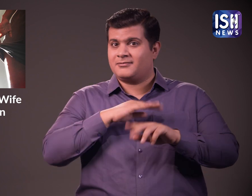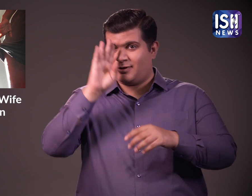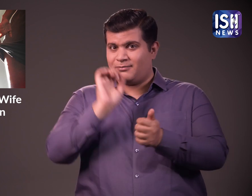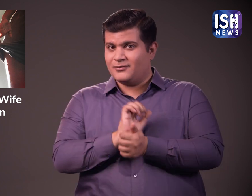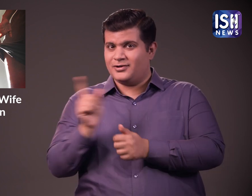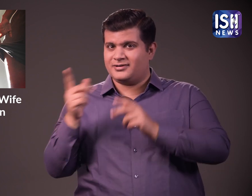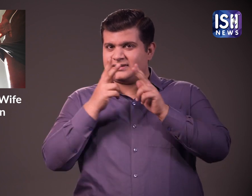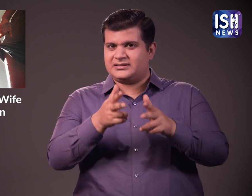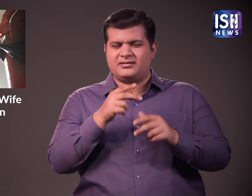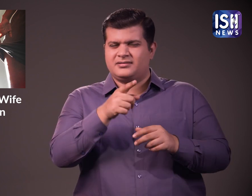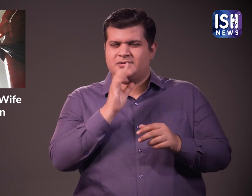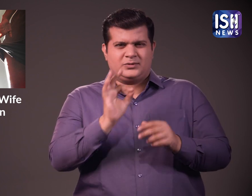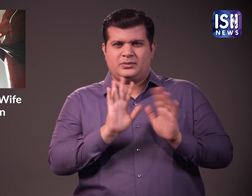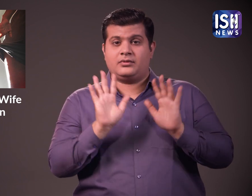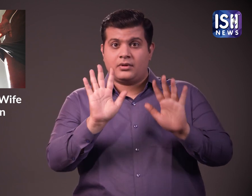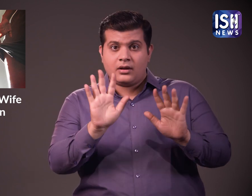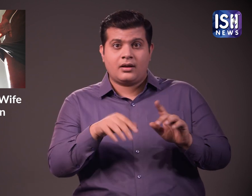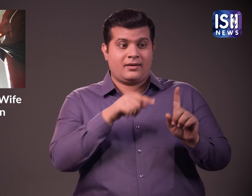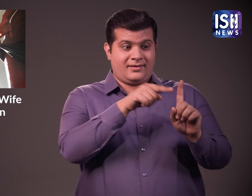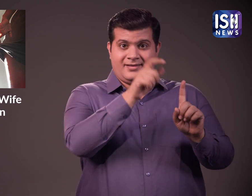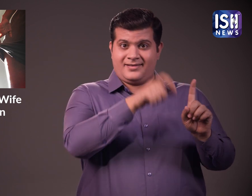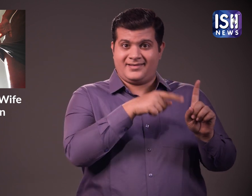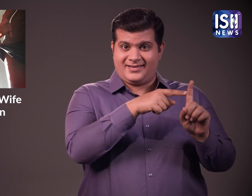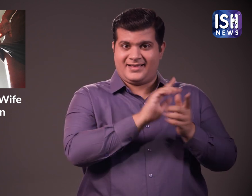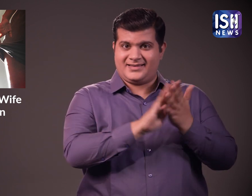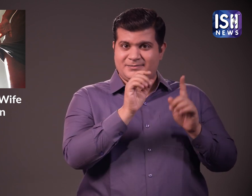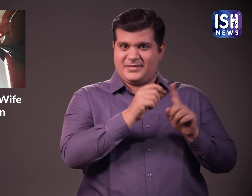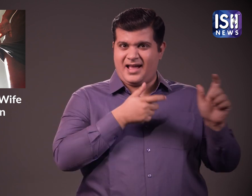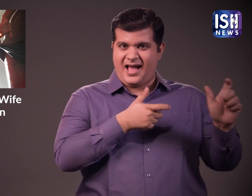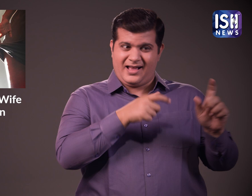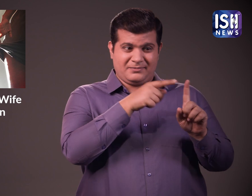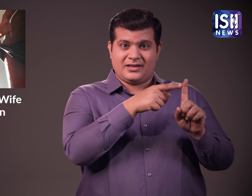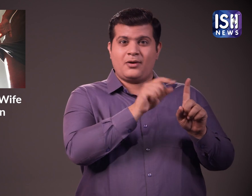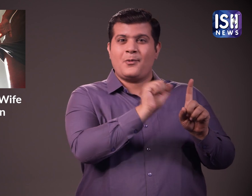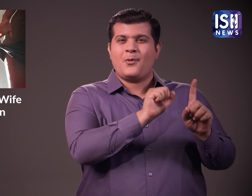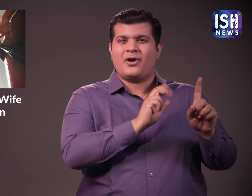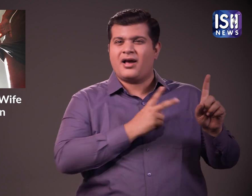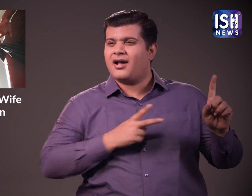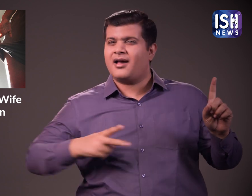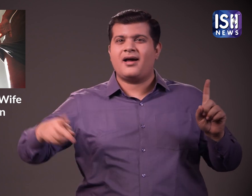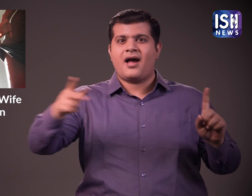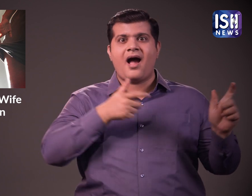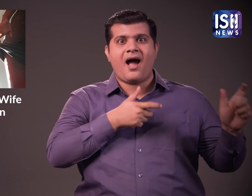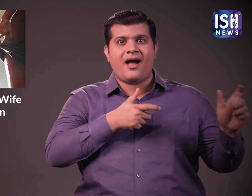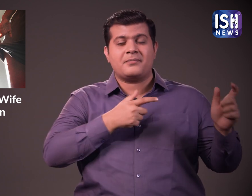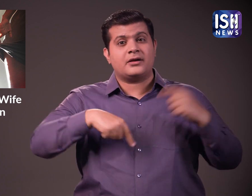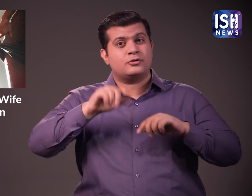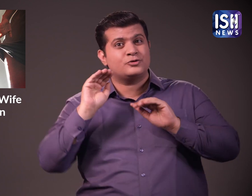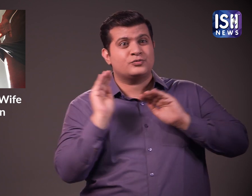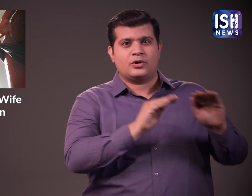सेना ने कहा कि देश की रक्षा के लिए सेनिक अपने परिवार से तूर रहते हैं लेकिन उनके परिवारों को पूरी तरह से नजरन्दास